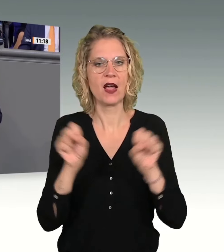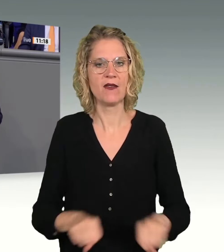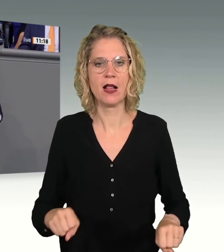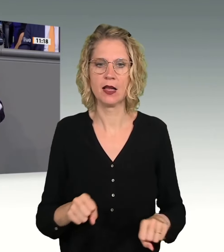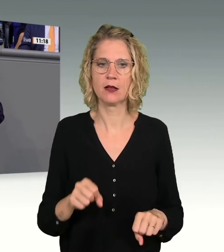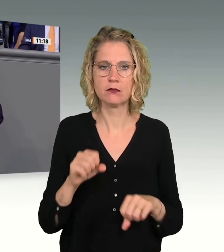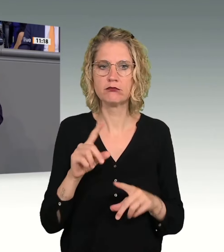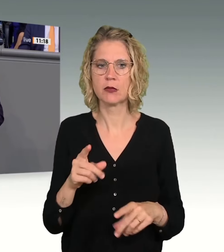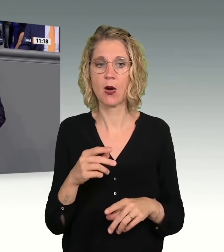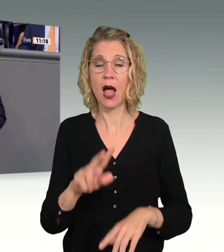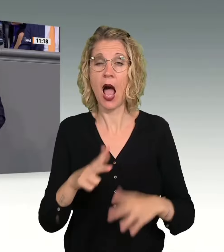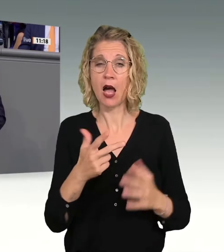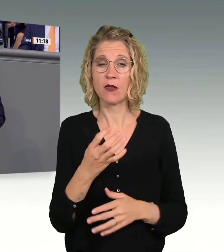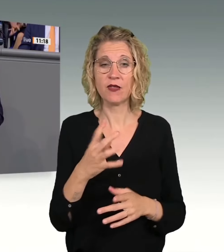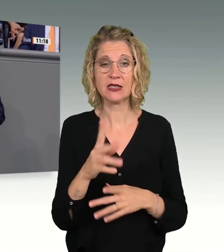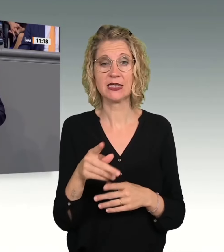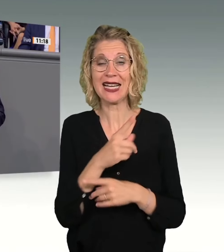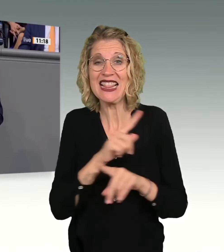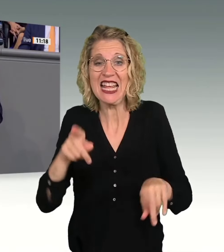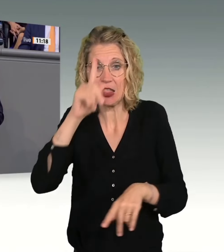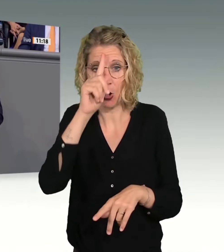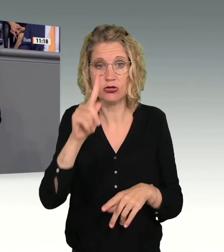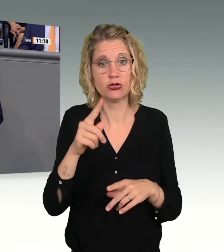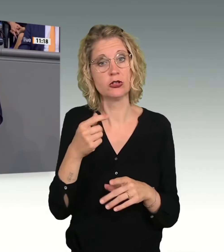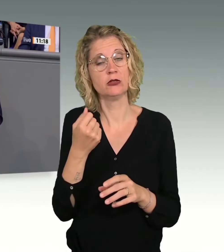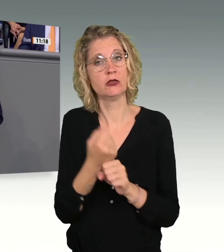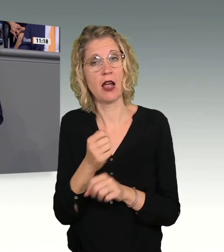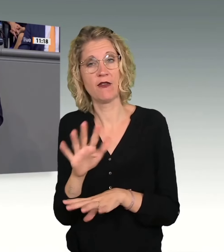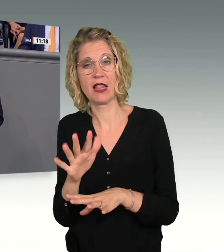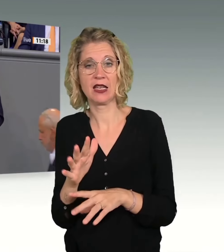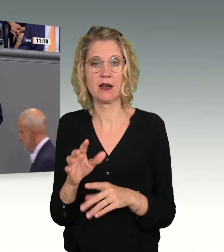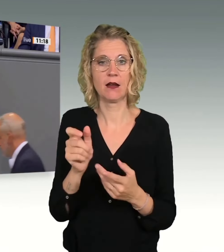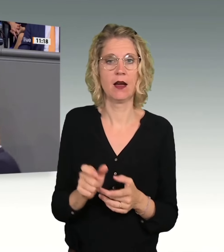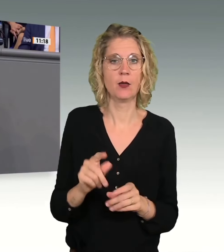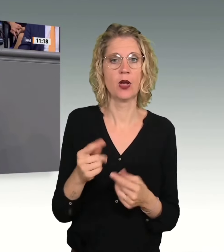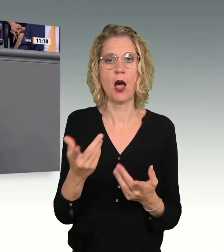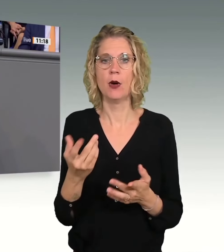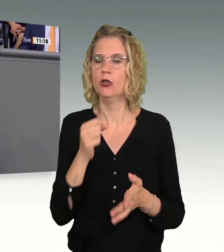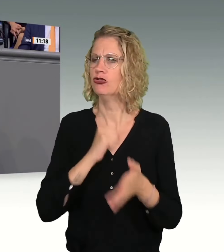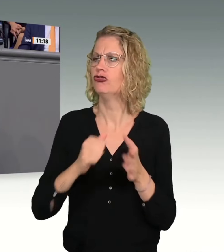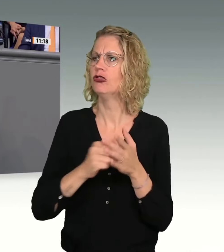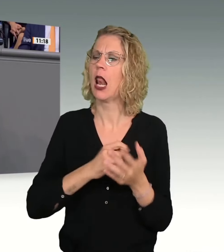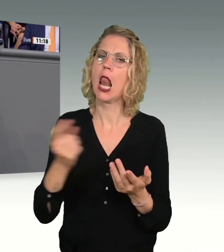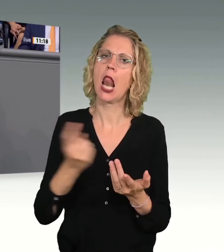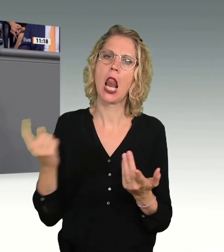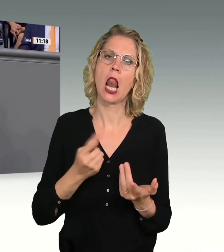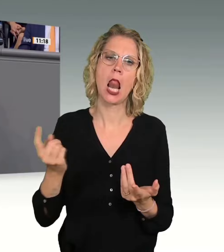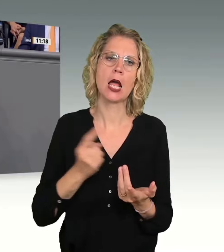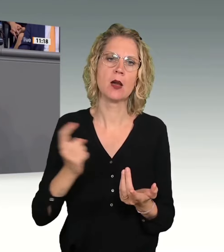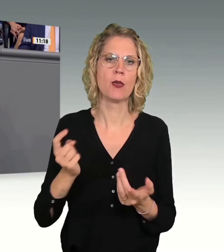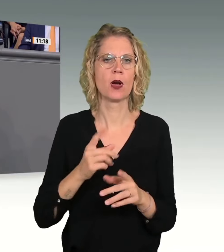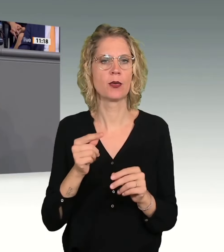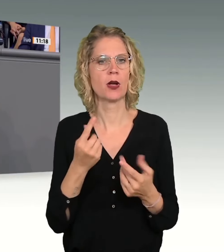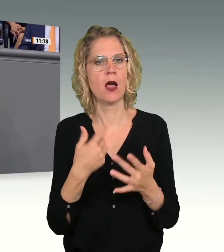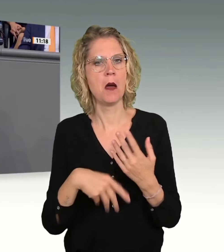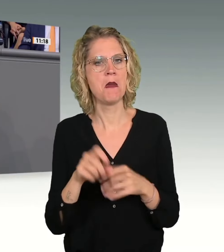Mehrfachstaatler überhaupt nicht erfasst. Die Doppelziffer also wesentlich höher. 6 000 Opfer von